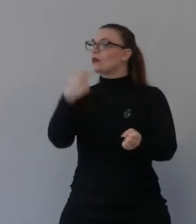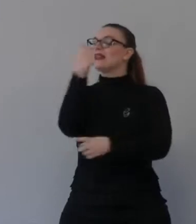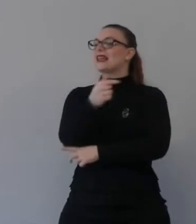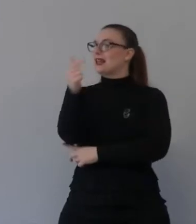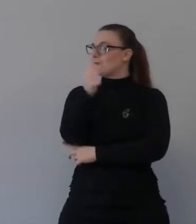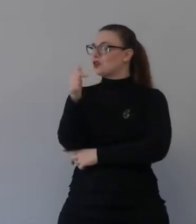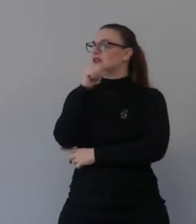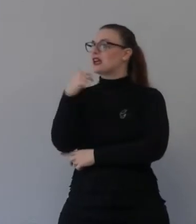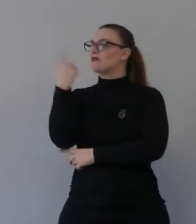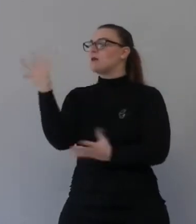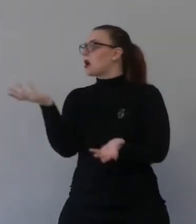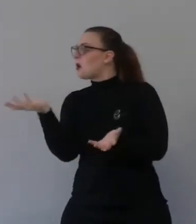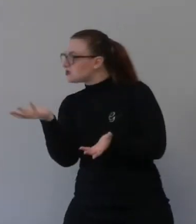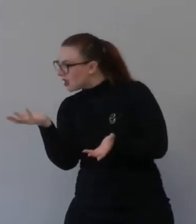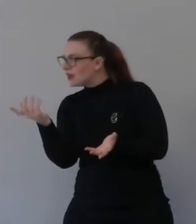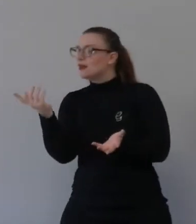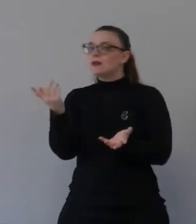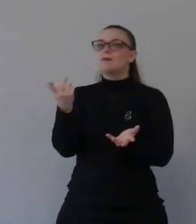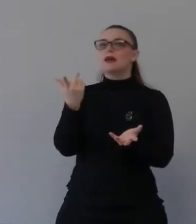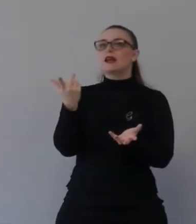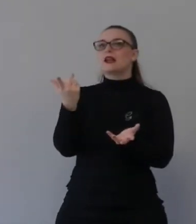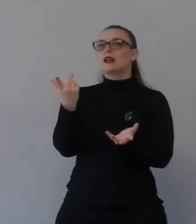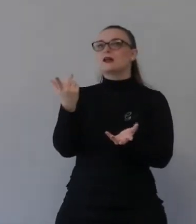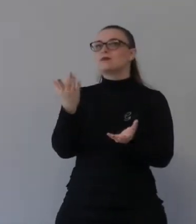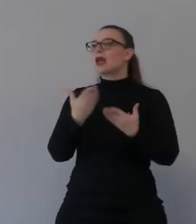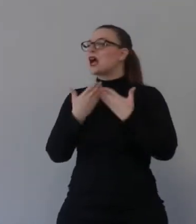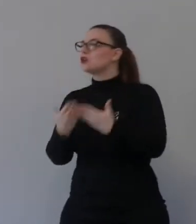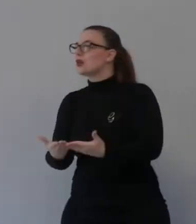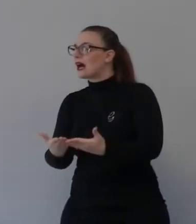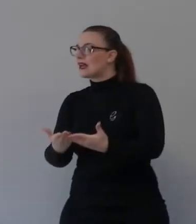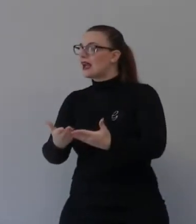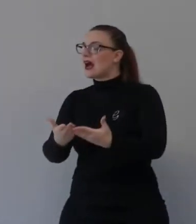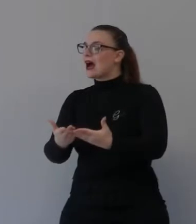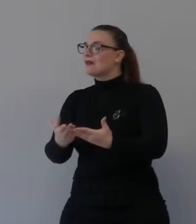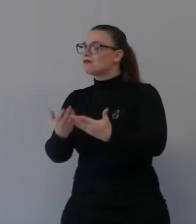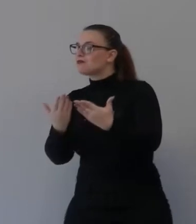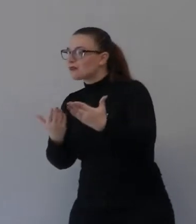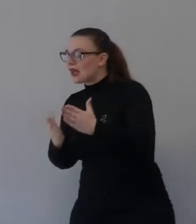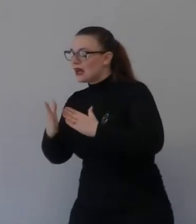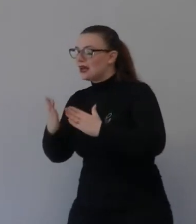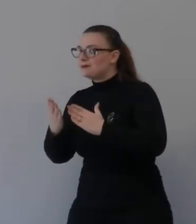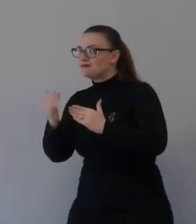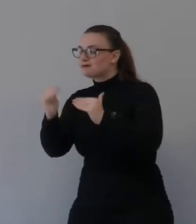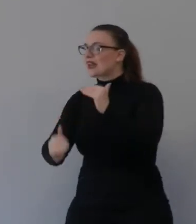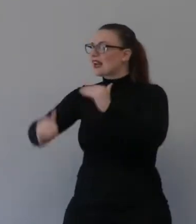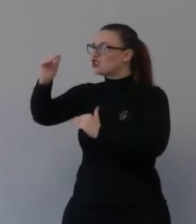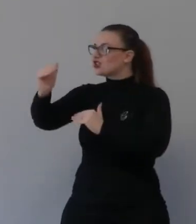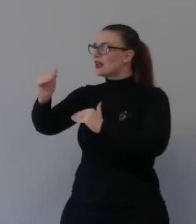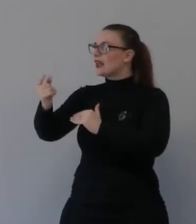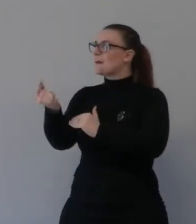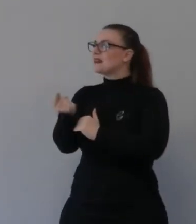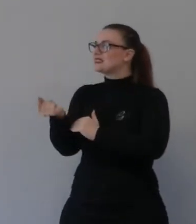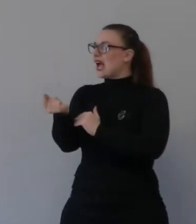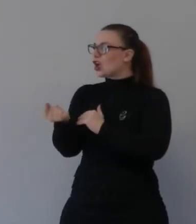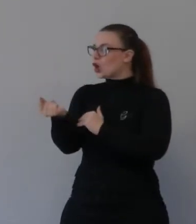porta innesti per la coltivazione del pistacchio viene coltivato anche allo scopo ornamentale